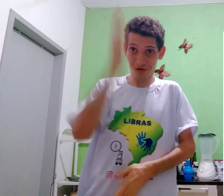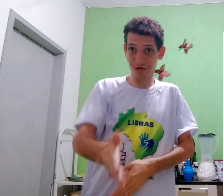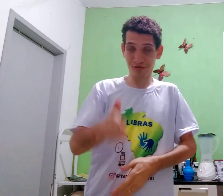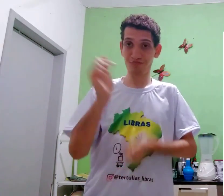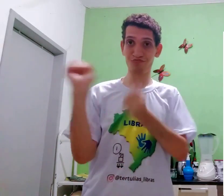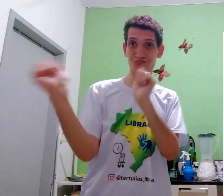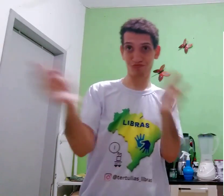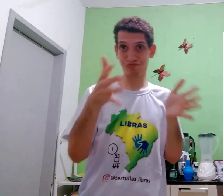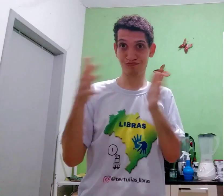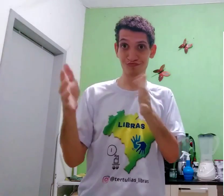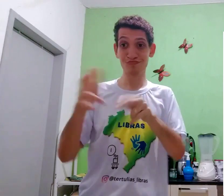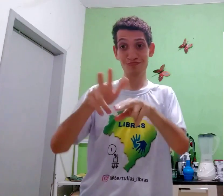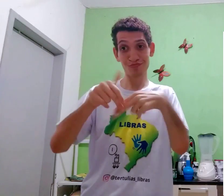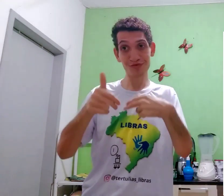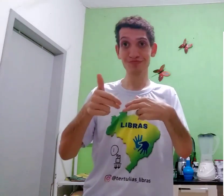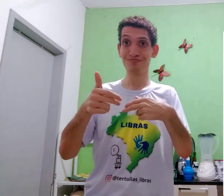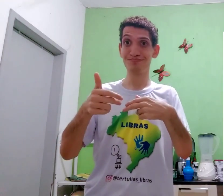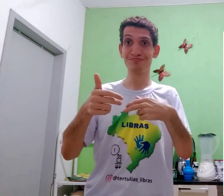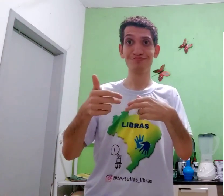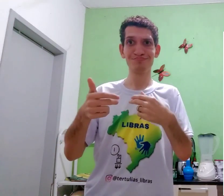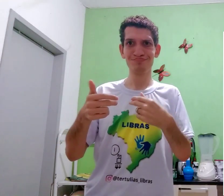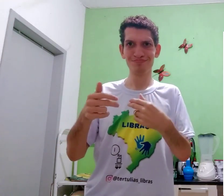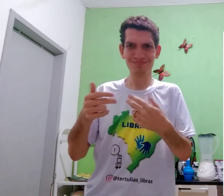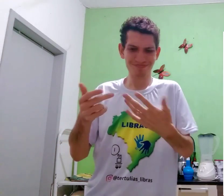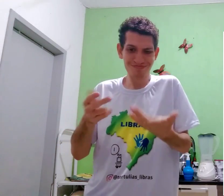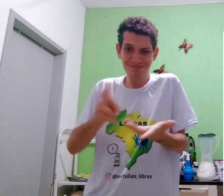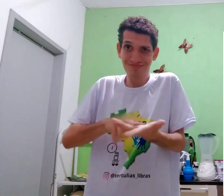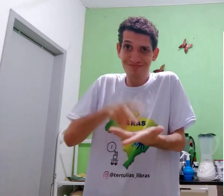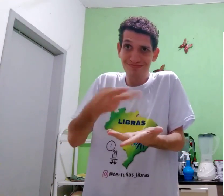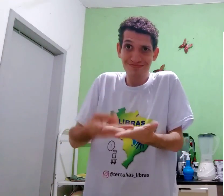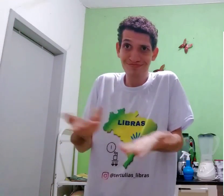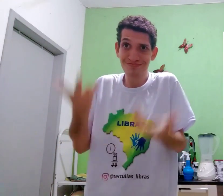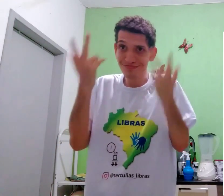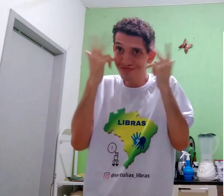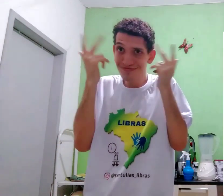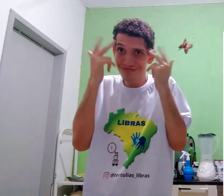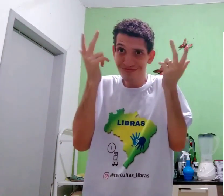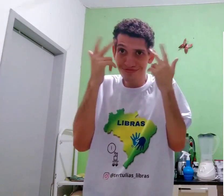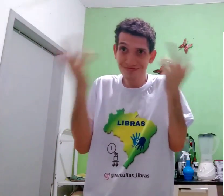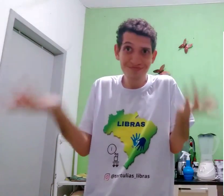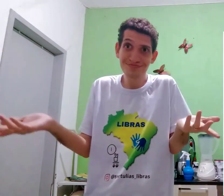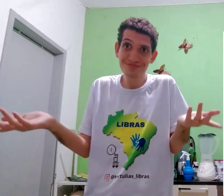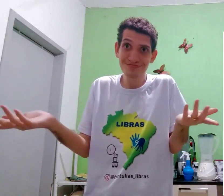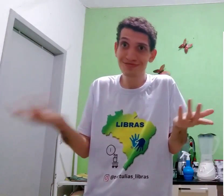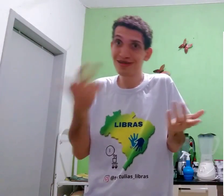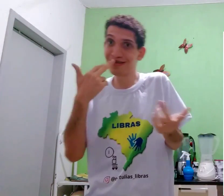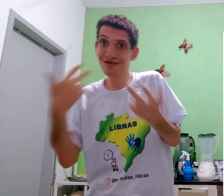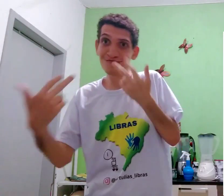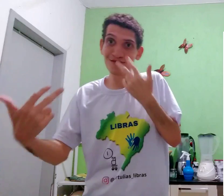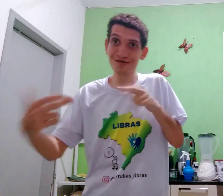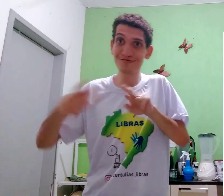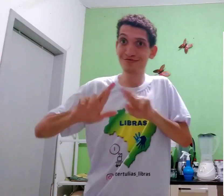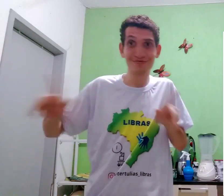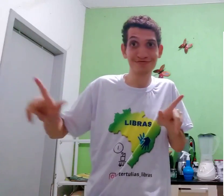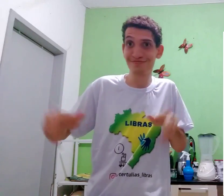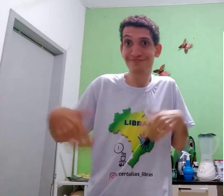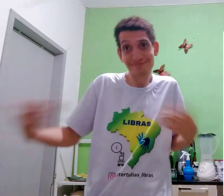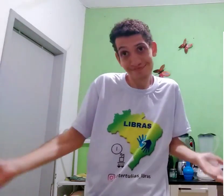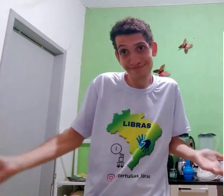sinaliza direto, sinalização, por isso, tradução, normal, entendeu? Língua, língua, é